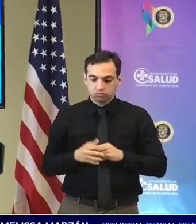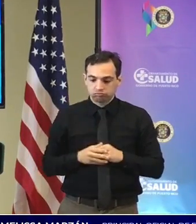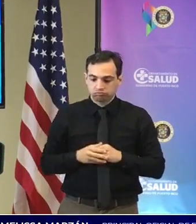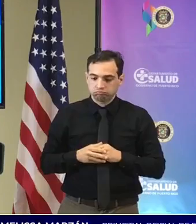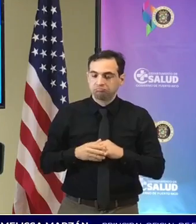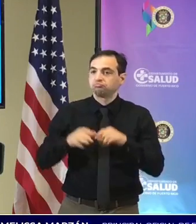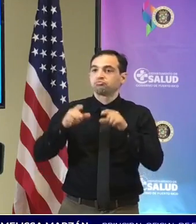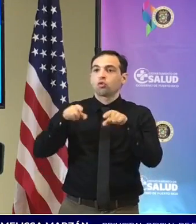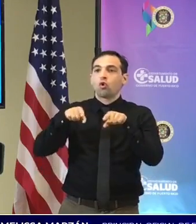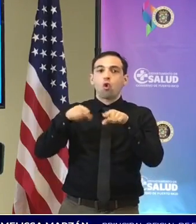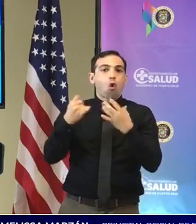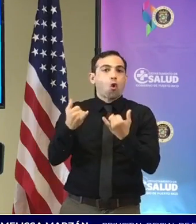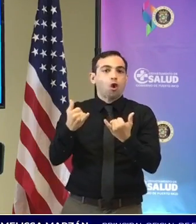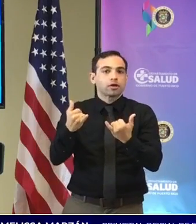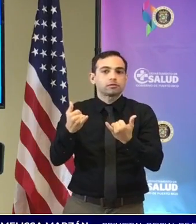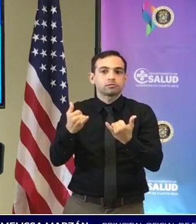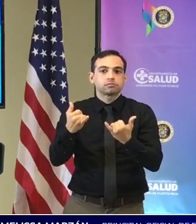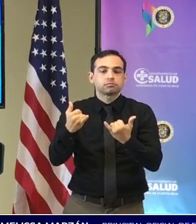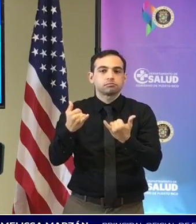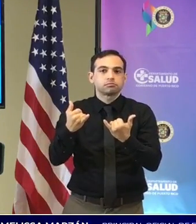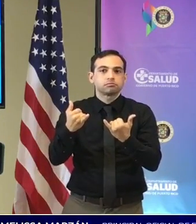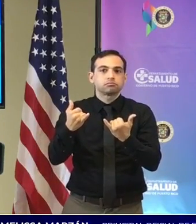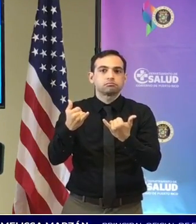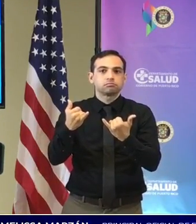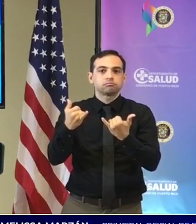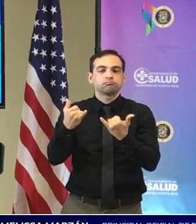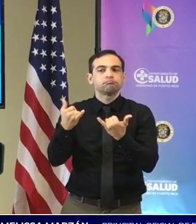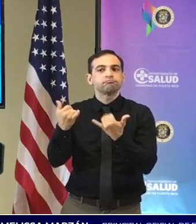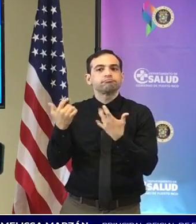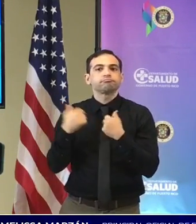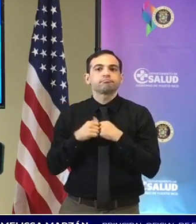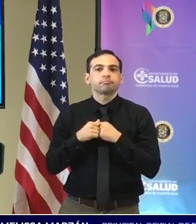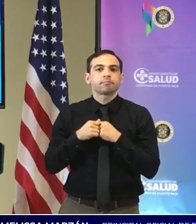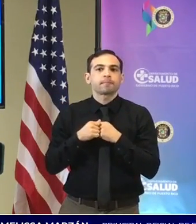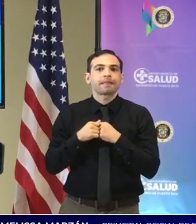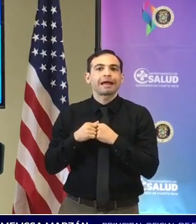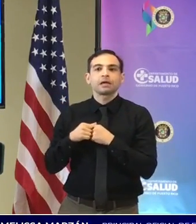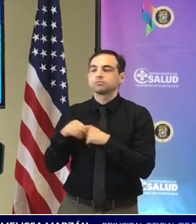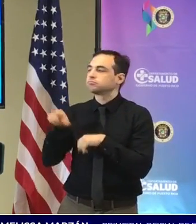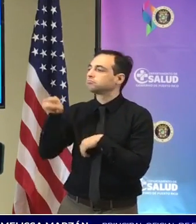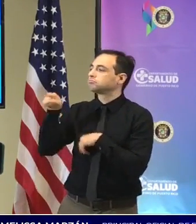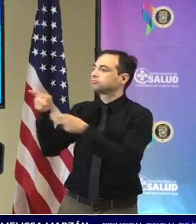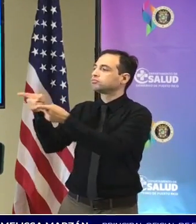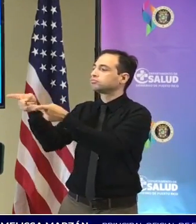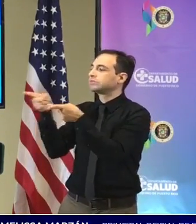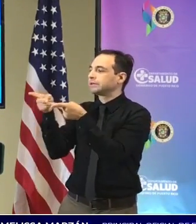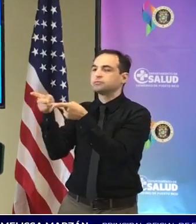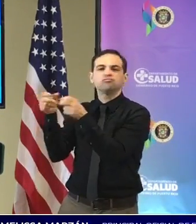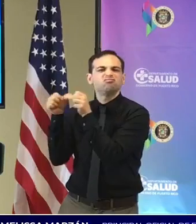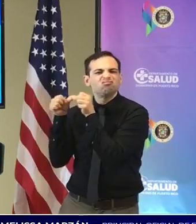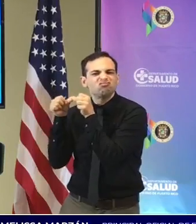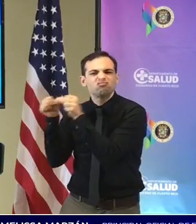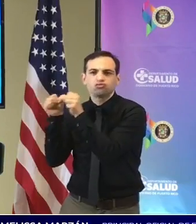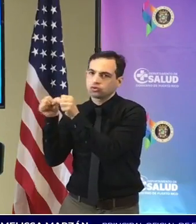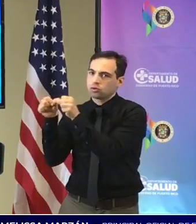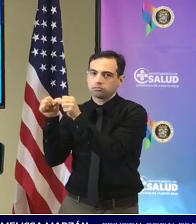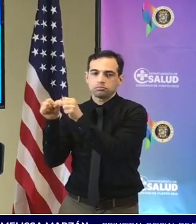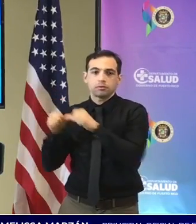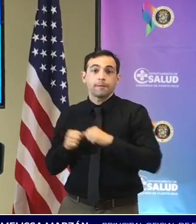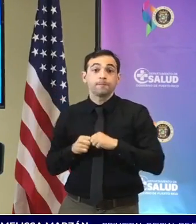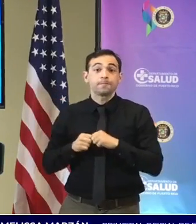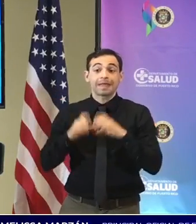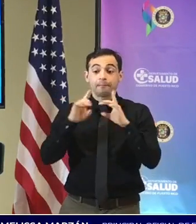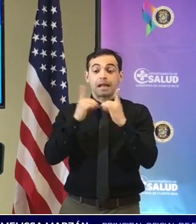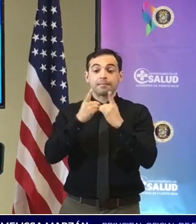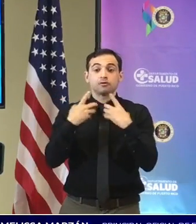el día de hoy han continuado los esfuerzos de los puntos fijos hay un llamado concreto del departamento de